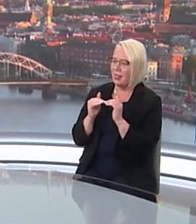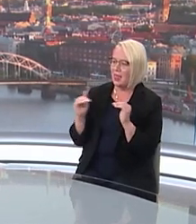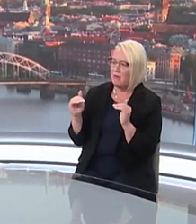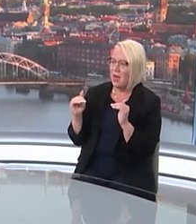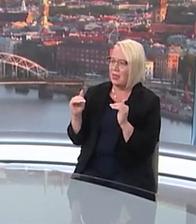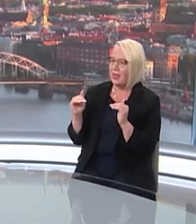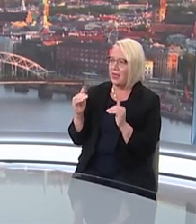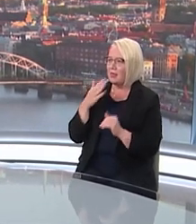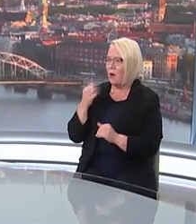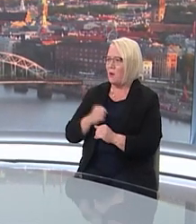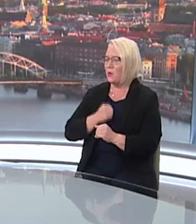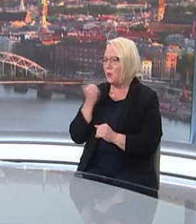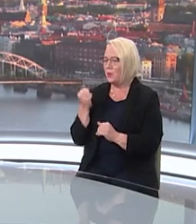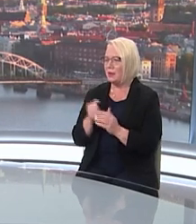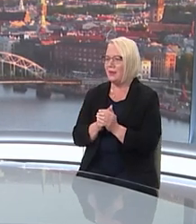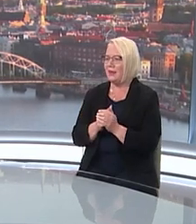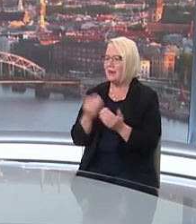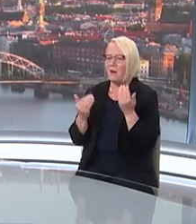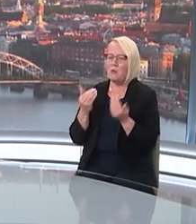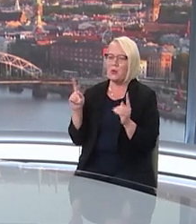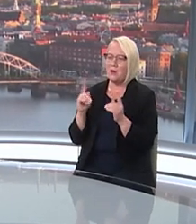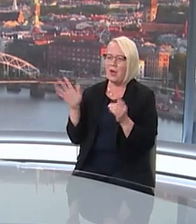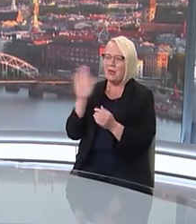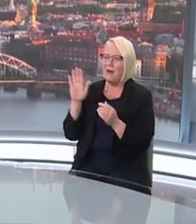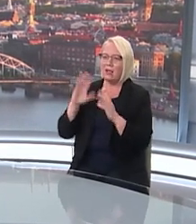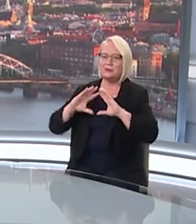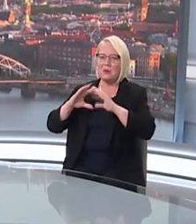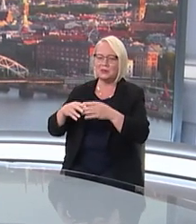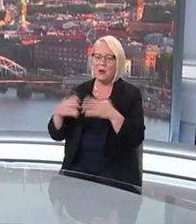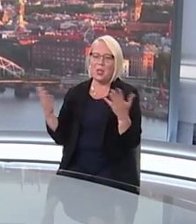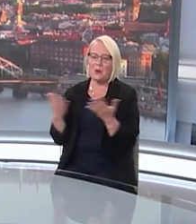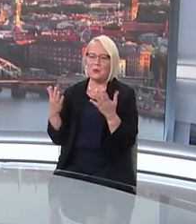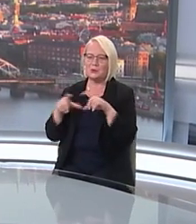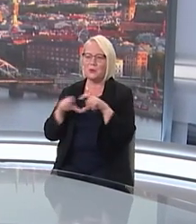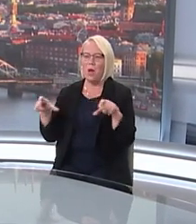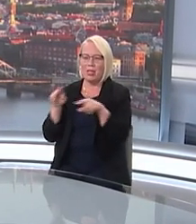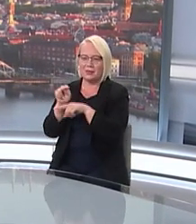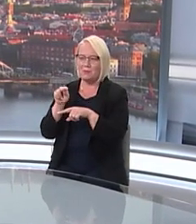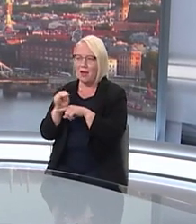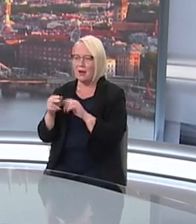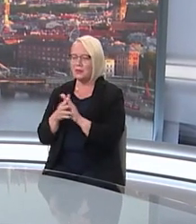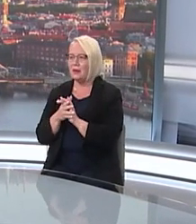varbūt nemaz nav tik grūti apgūt viņu? Nezinu, varbūt ir kāda valsts pasaulē, kur skolās to māca?